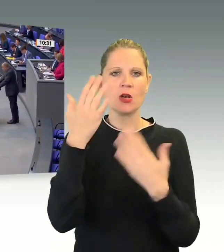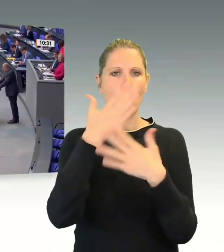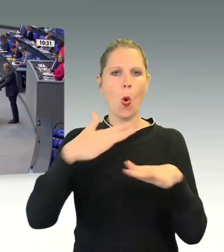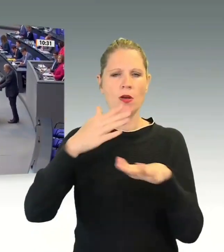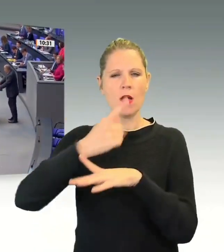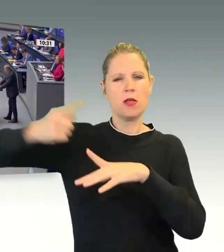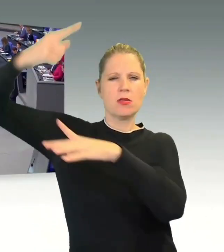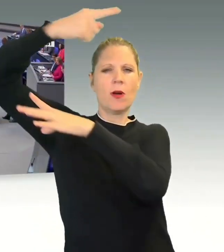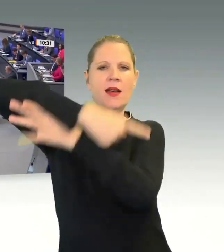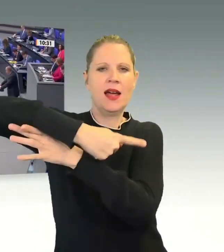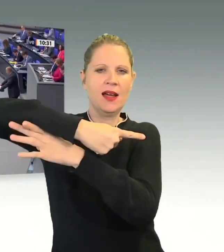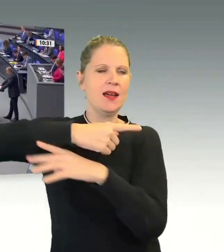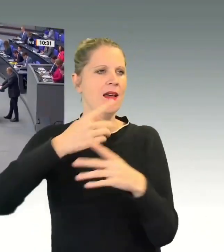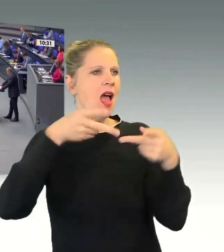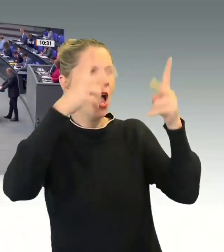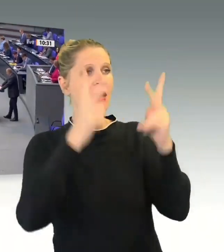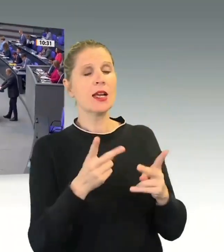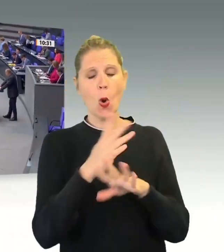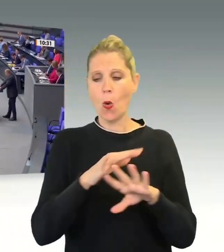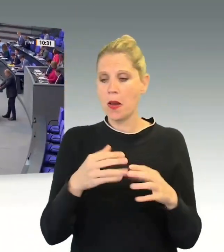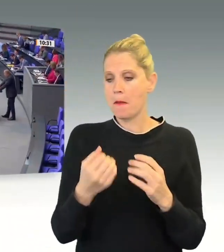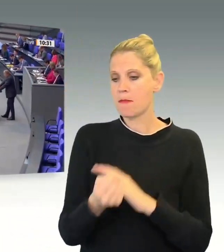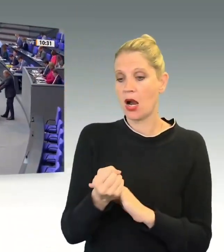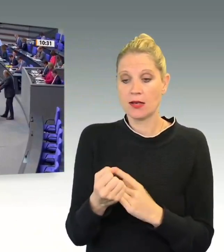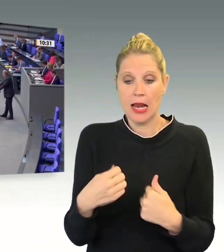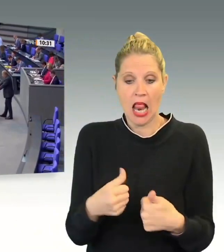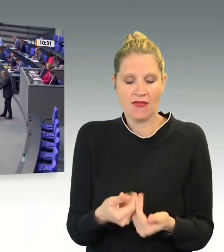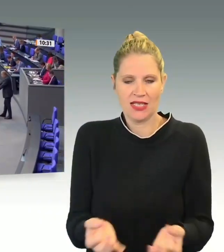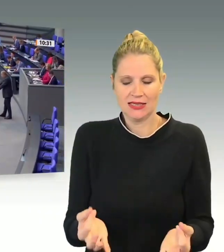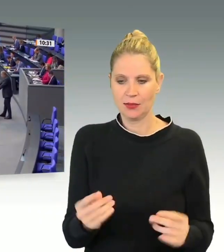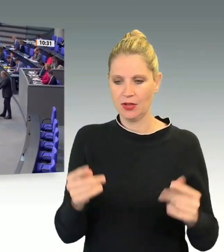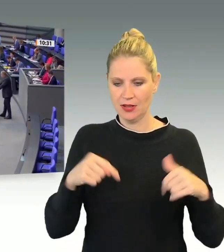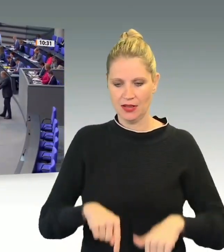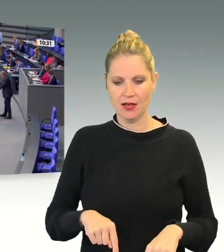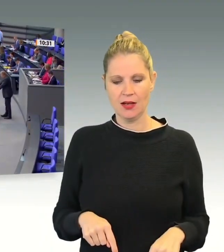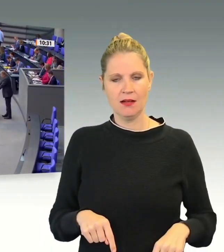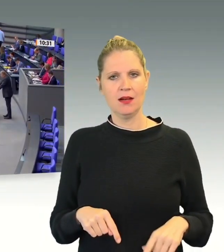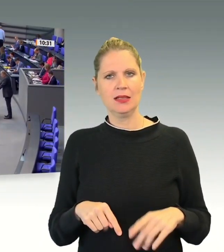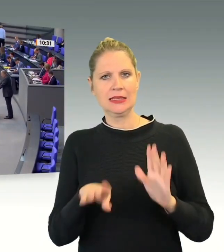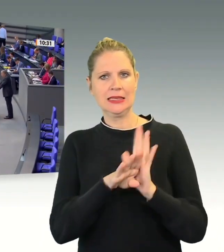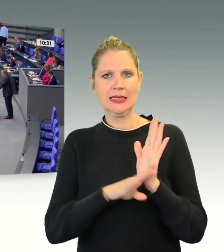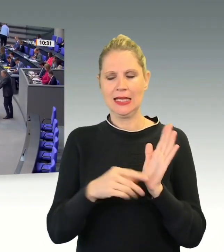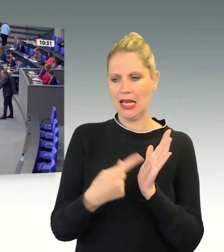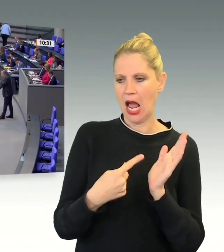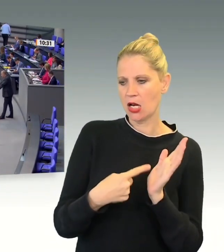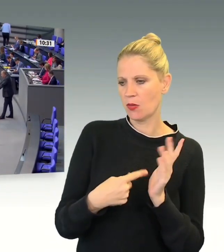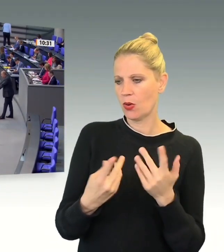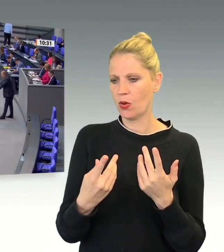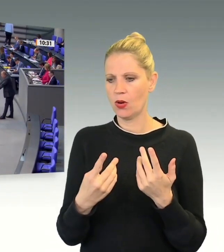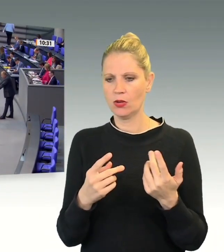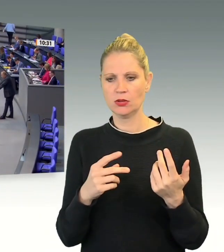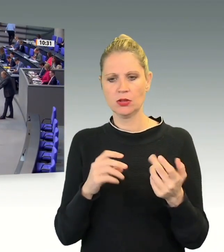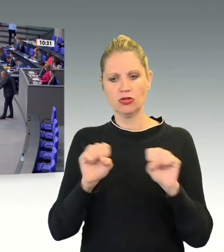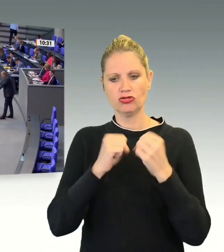Es gibt kaum ein Gebiet in diesem Rechtsstaat, in dem der materiell gesetzliche Anspruch und die prozessuale Umsetzung durch den